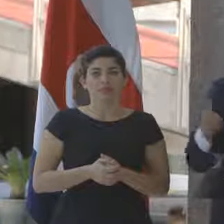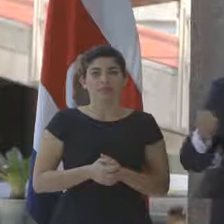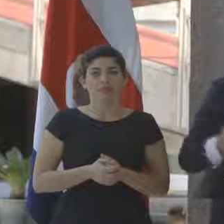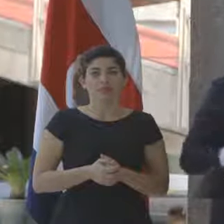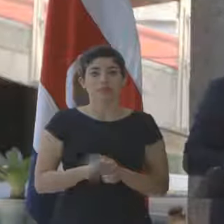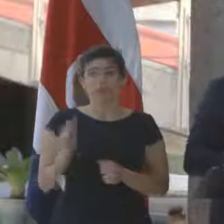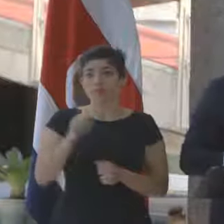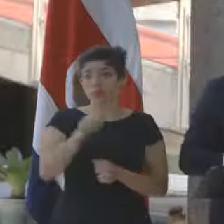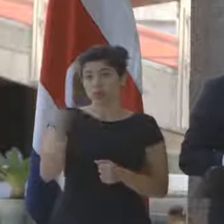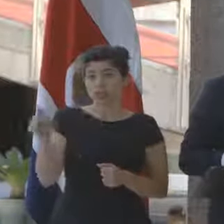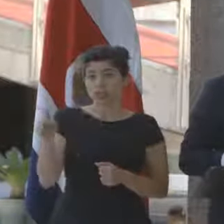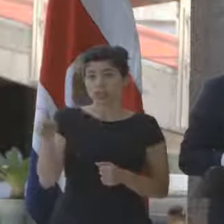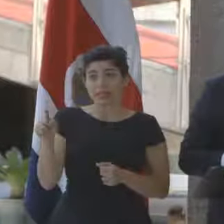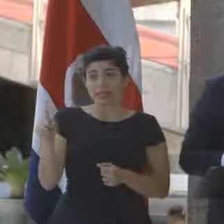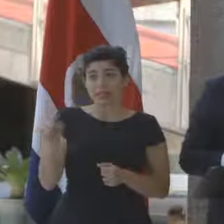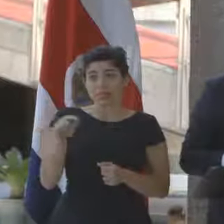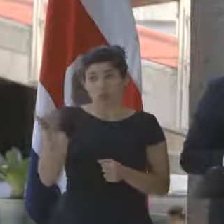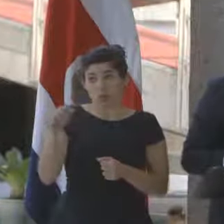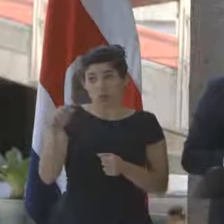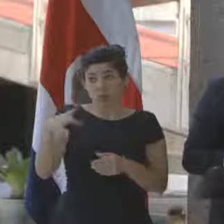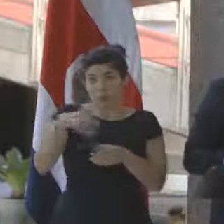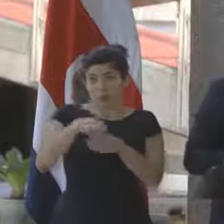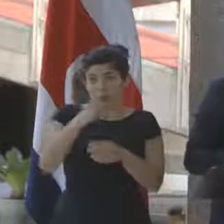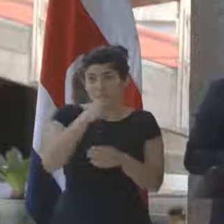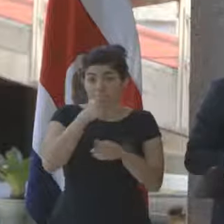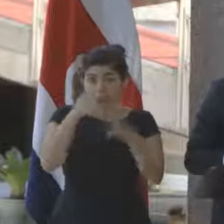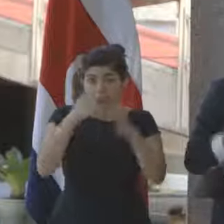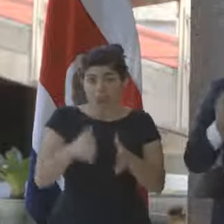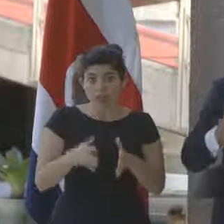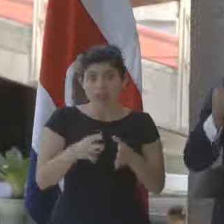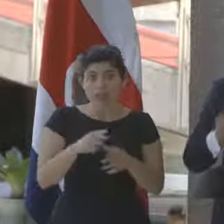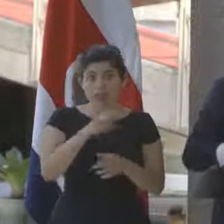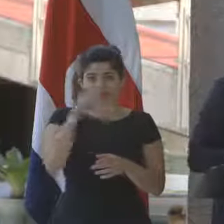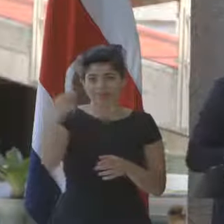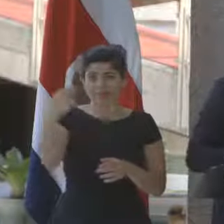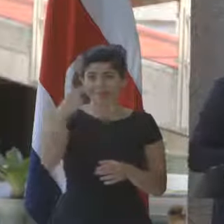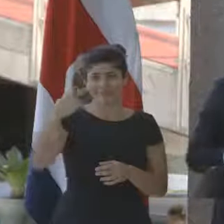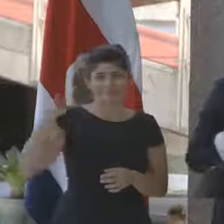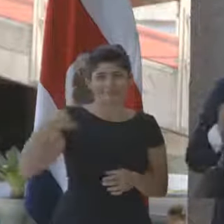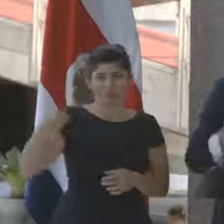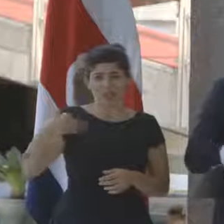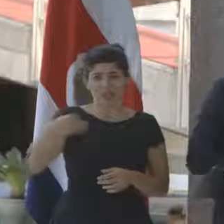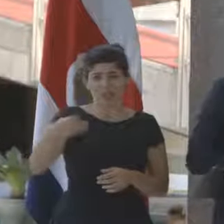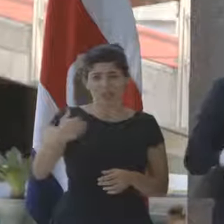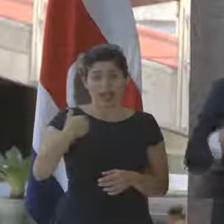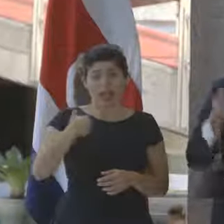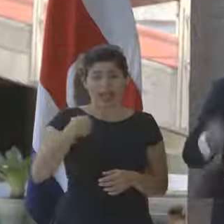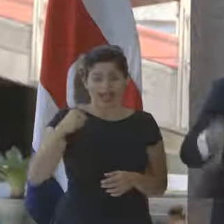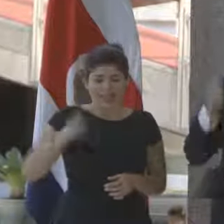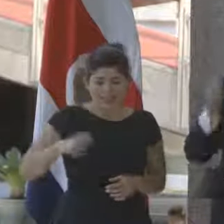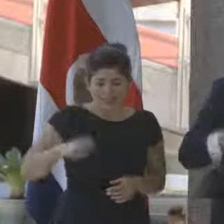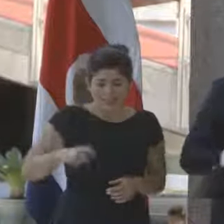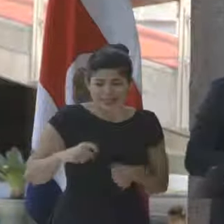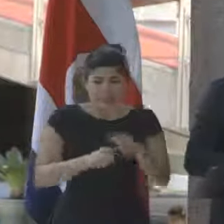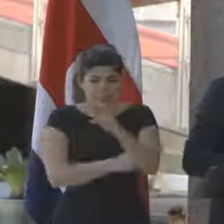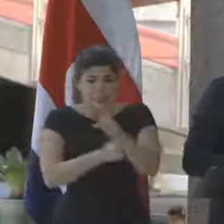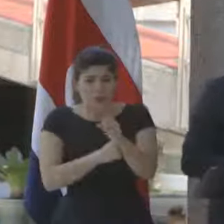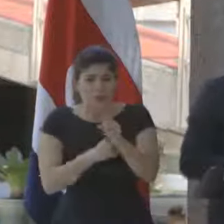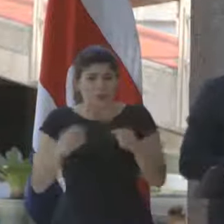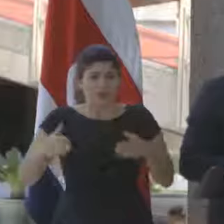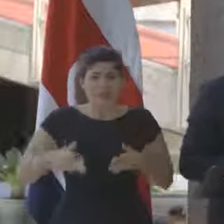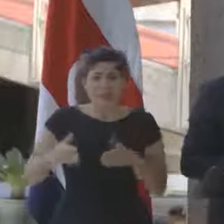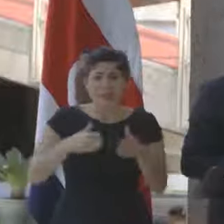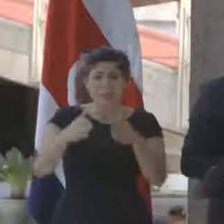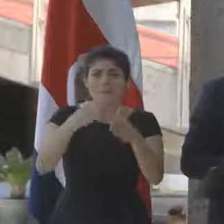Ustedes como integrantes del medio de comunicación colectiva lo ven día a día. Tenemos necesidades en puentes, caminos,